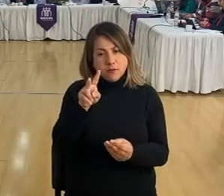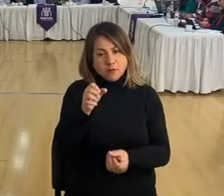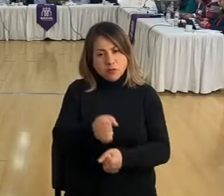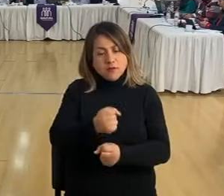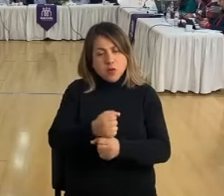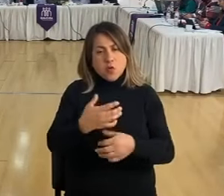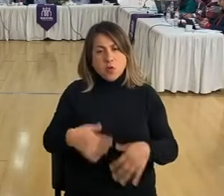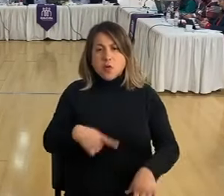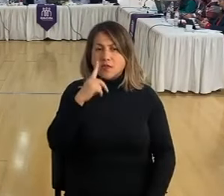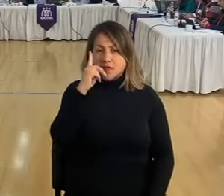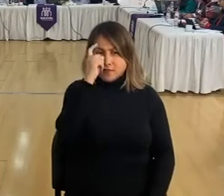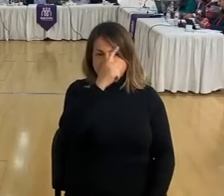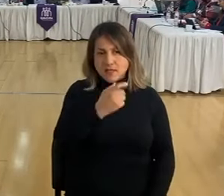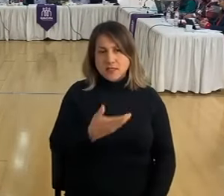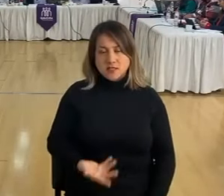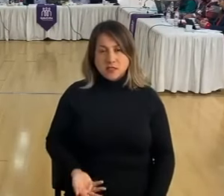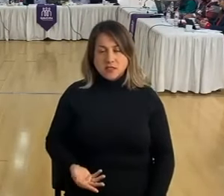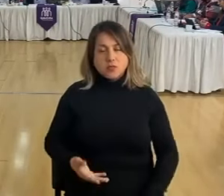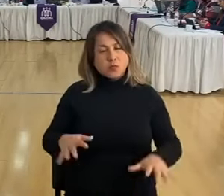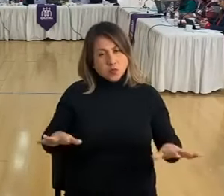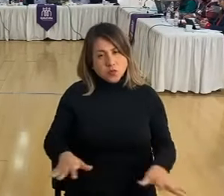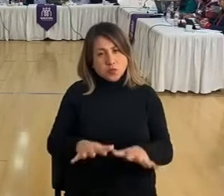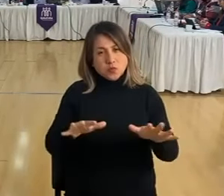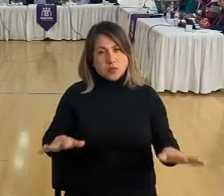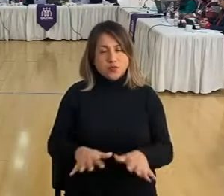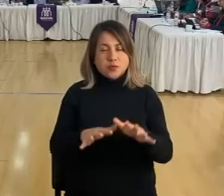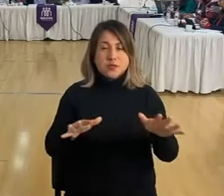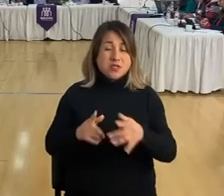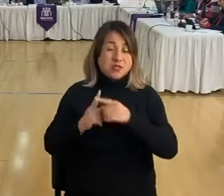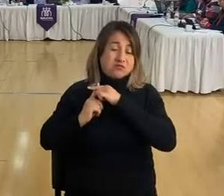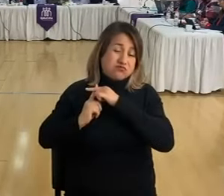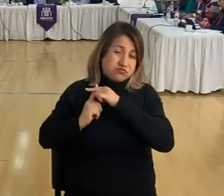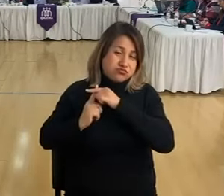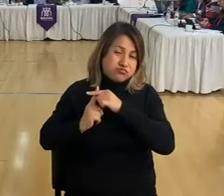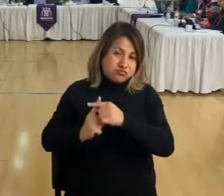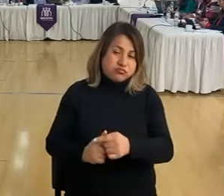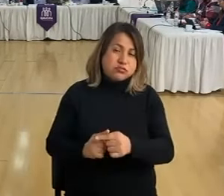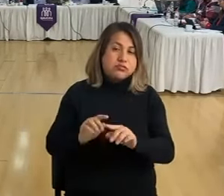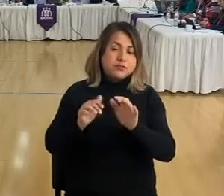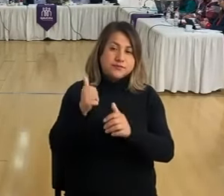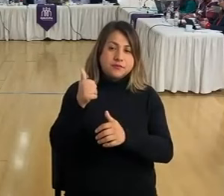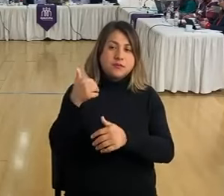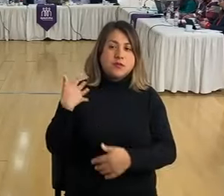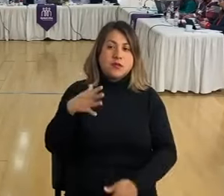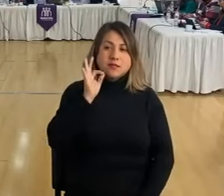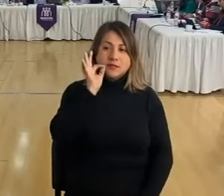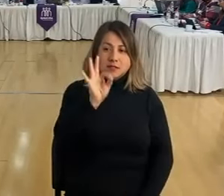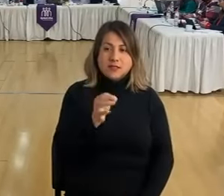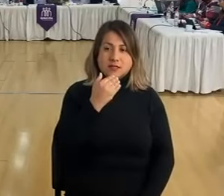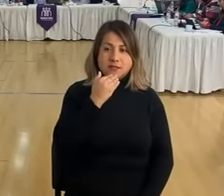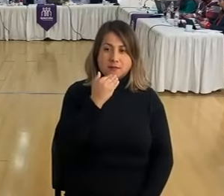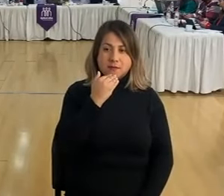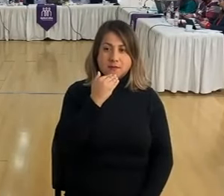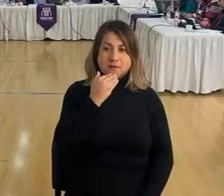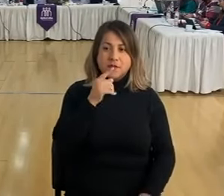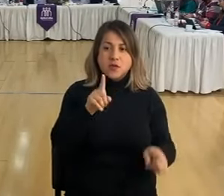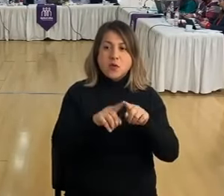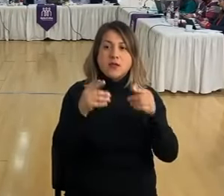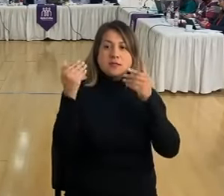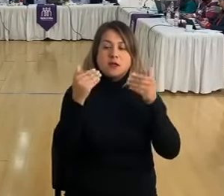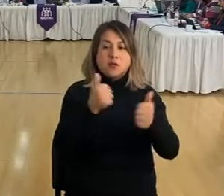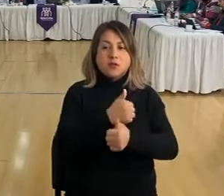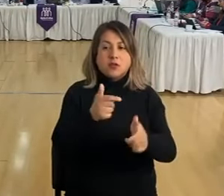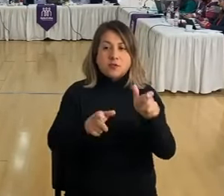más de dura, que es súper loable, y que es importante que se mencione también. Así que, de algunos saludos a los